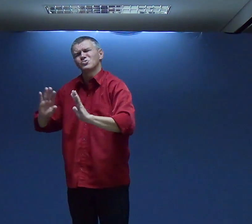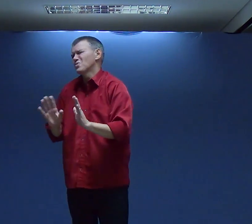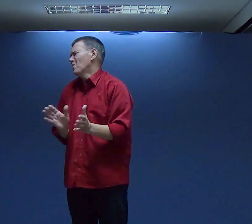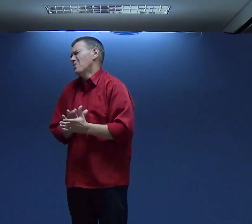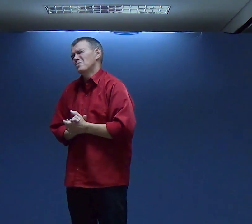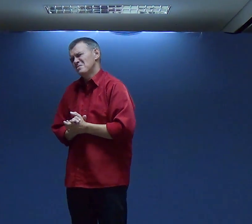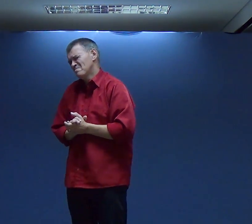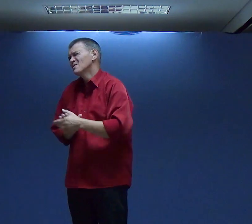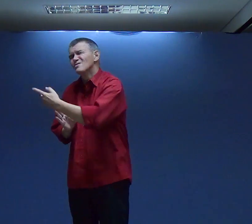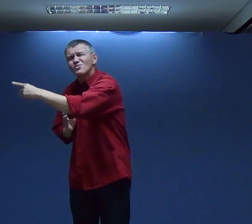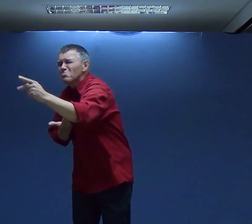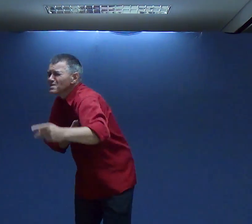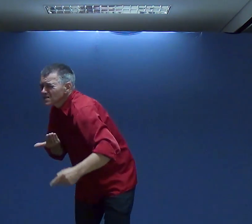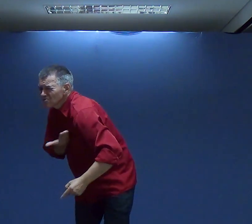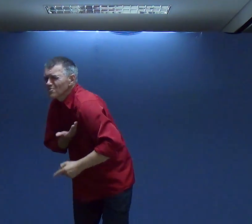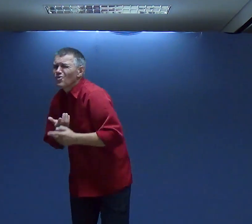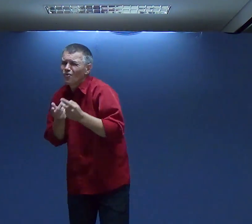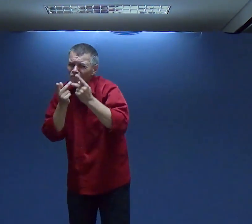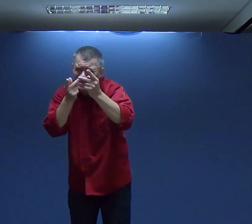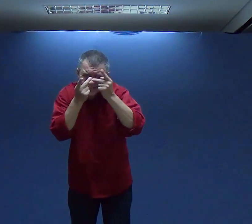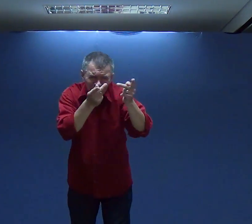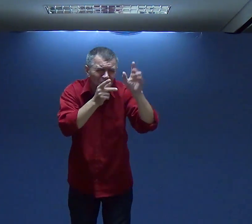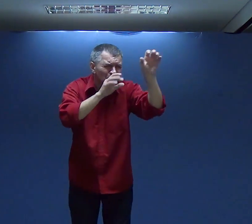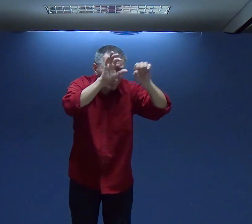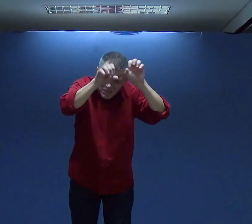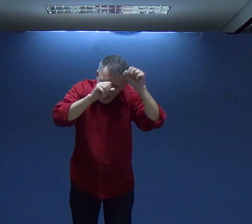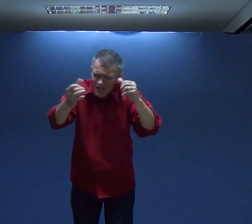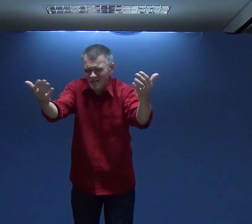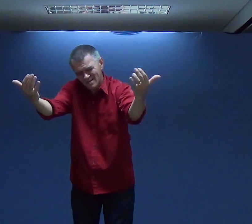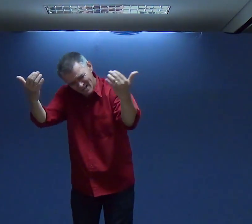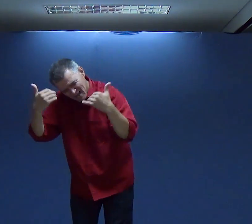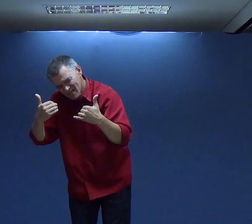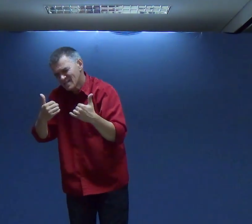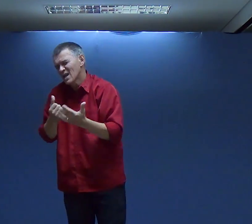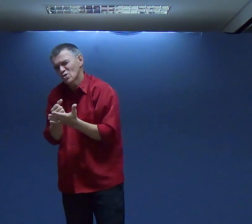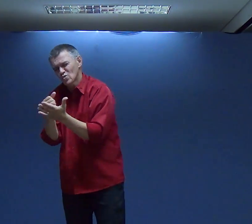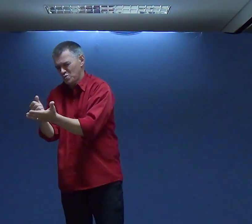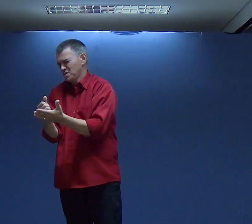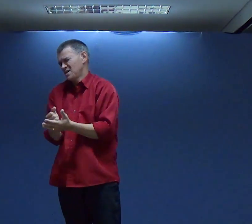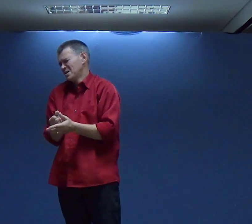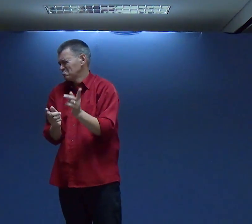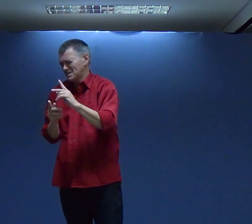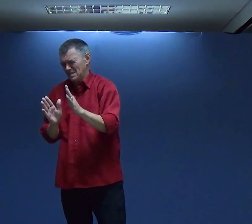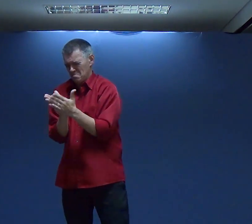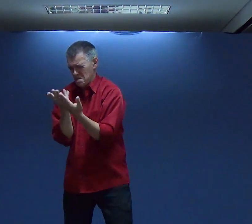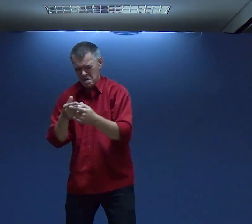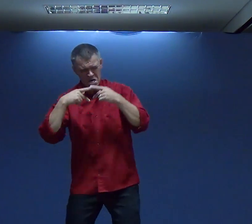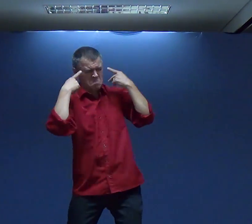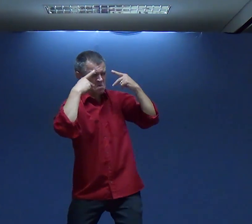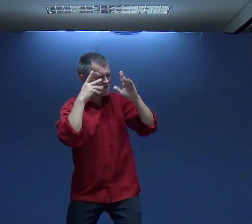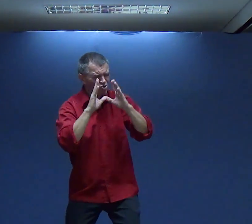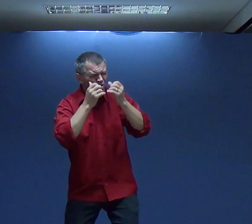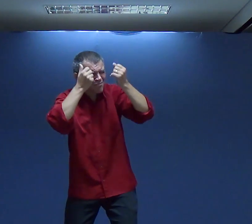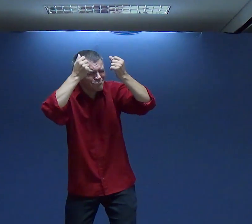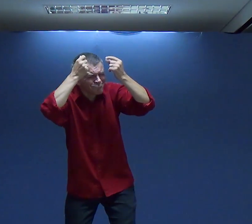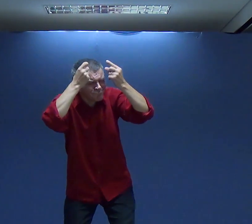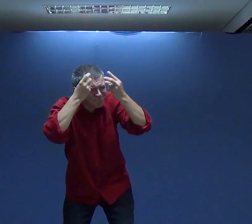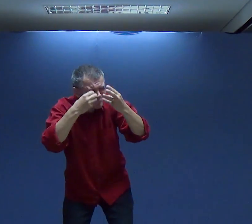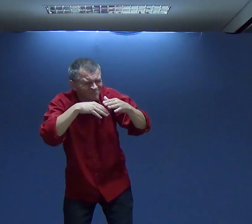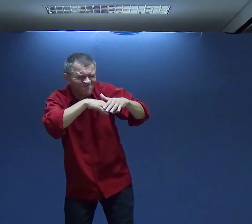Crescendo Queremos De Uma Forma Simples Ser Usados Pelo Senhor Que Amigos Tenham O Desejo De Estar